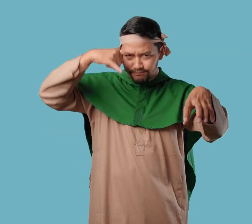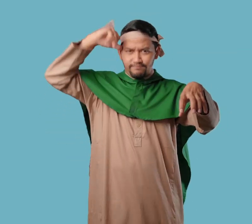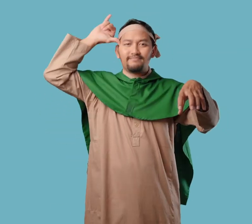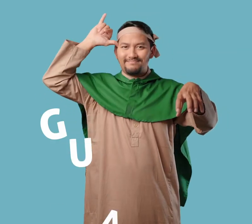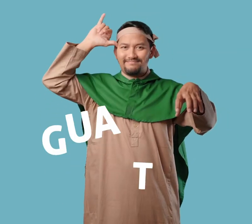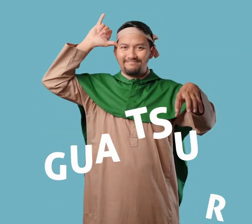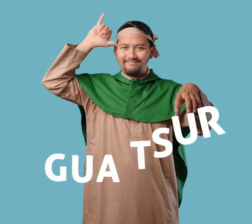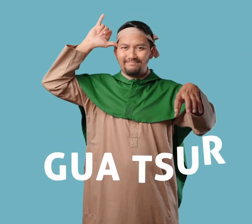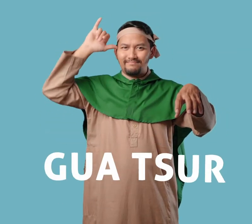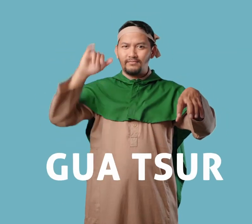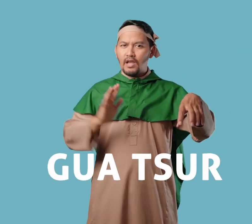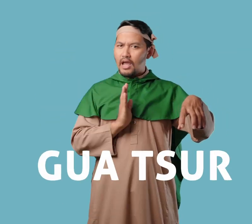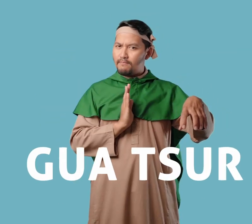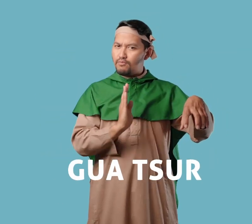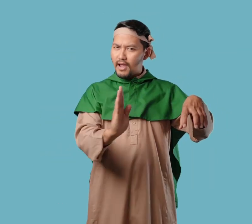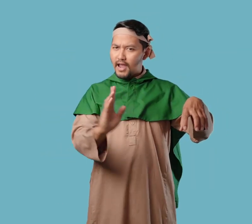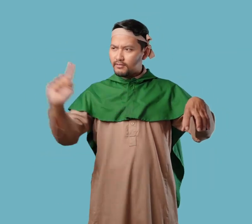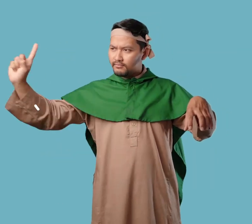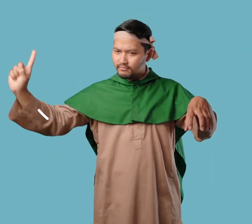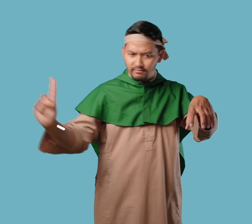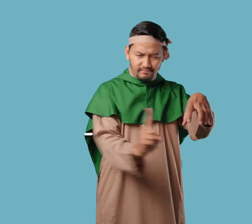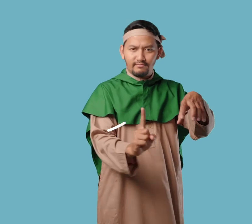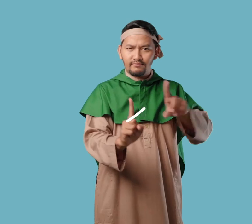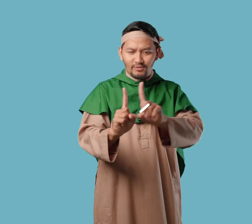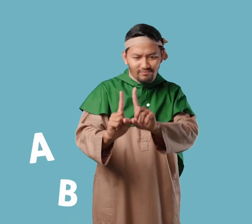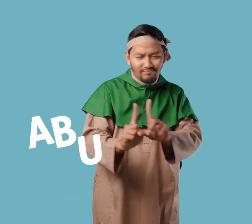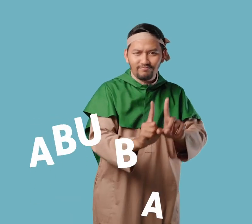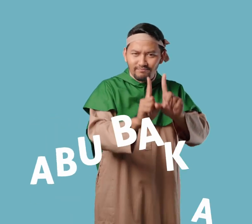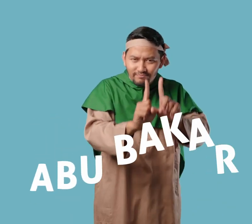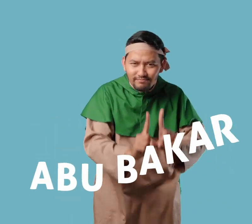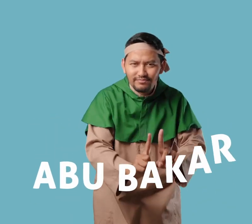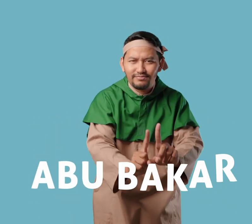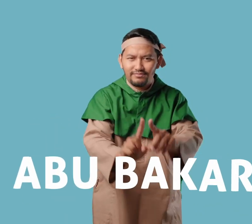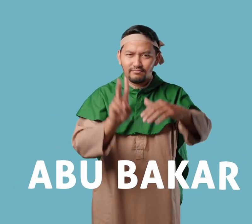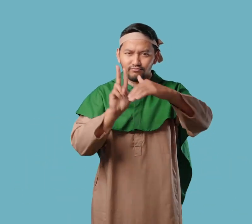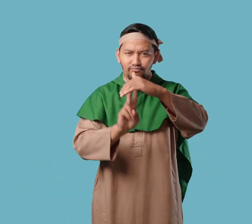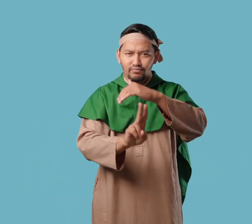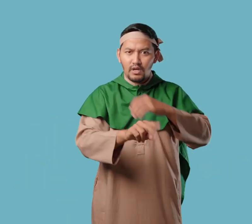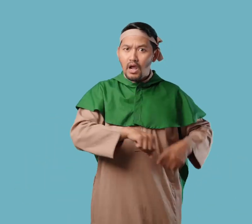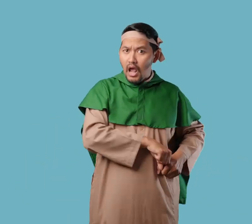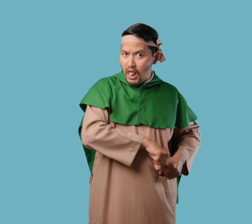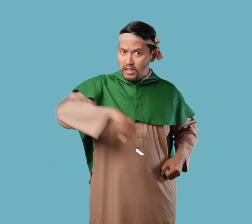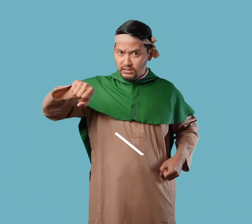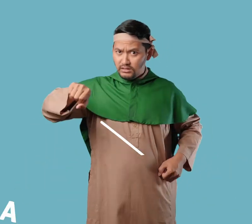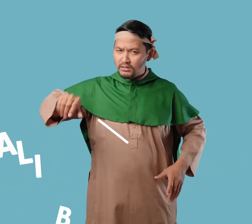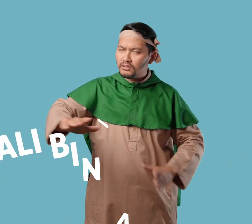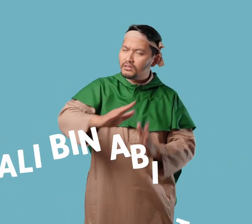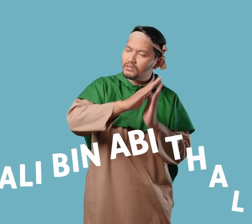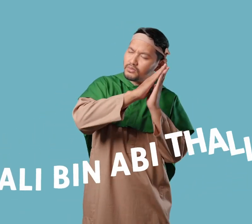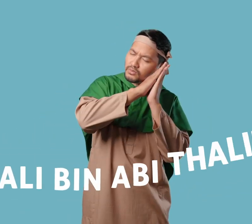Didampingi sahabatnya Abu Bakar Mereka pun pergi Sementara itu Ali bin Abi